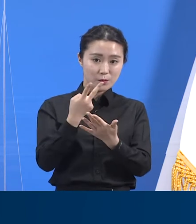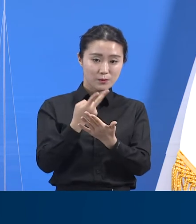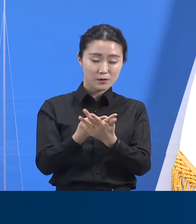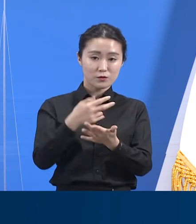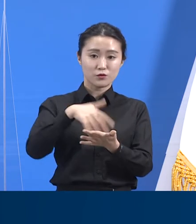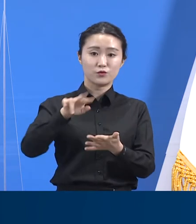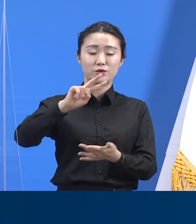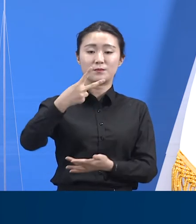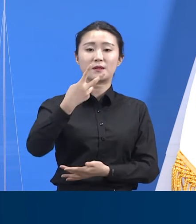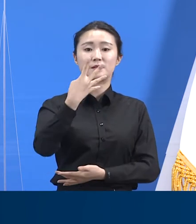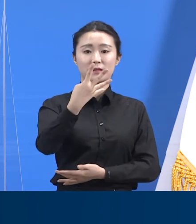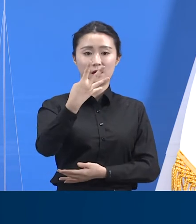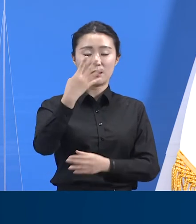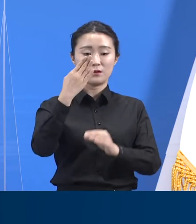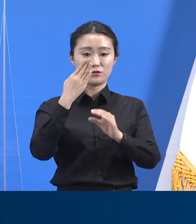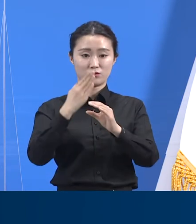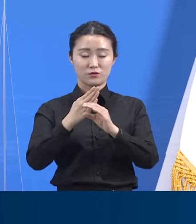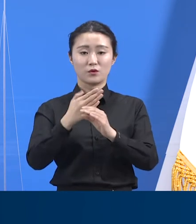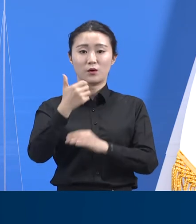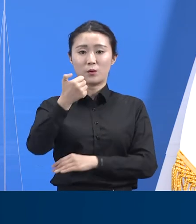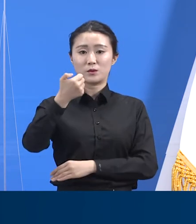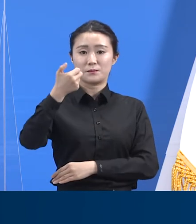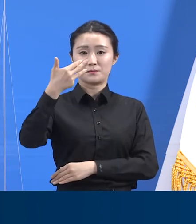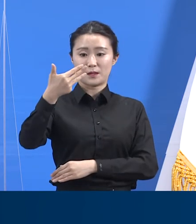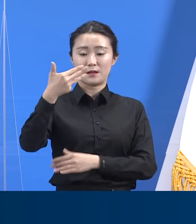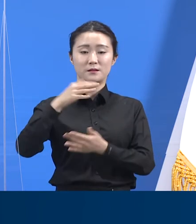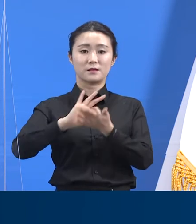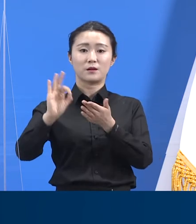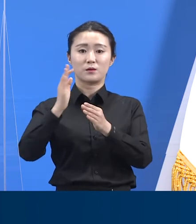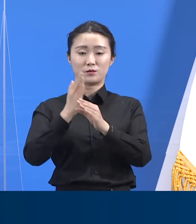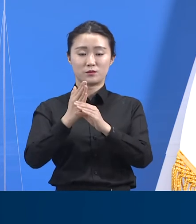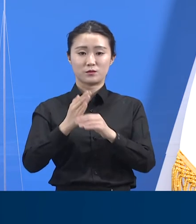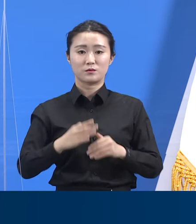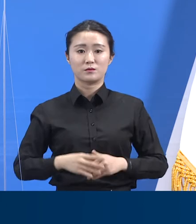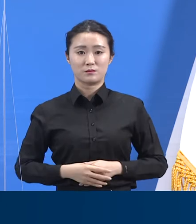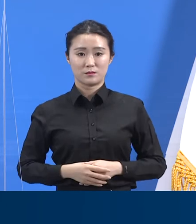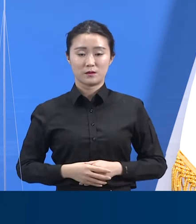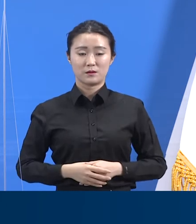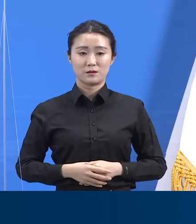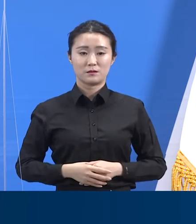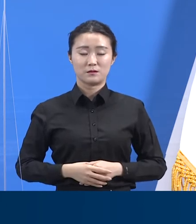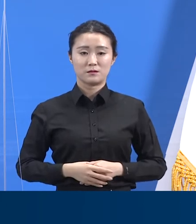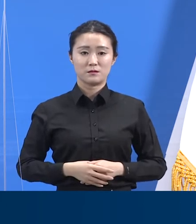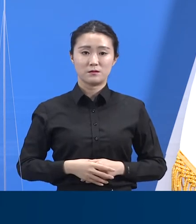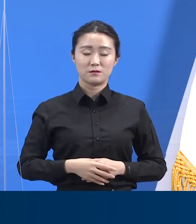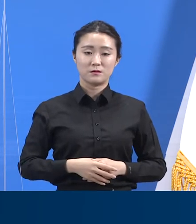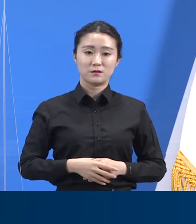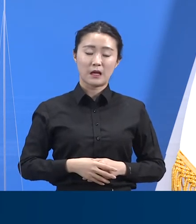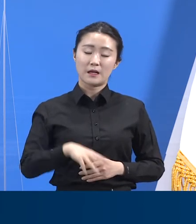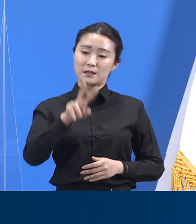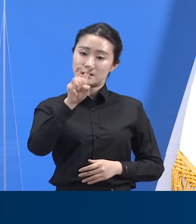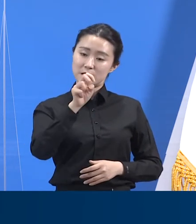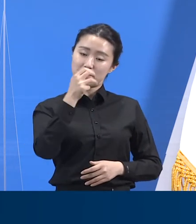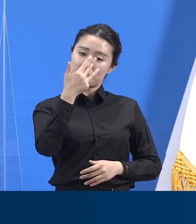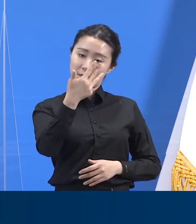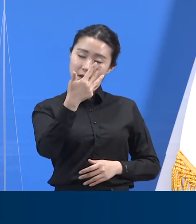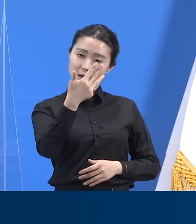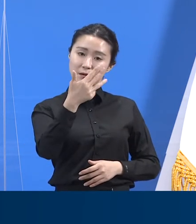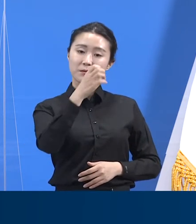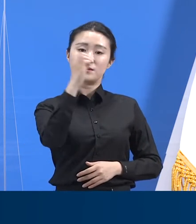확보하였으며, 이 중 58개를 사용하고 있습니다. 현재 가동률은 28.4